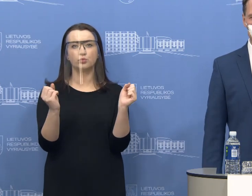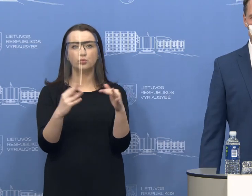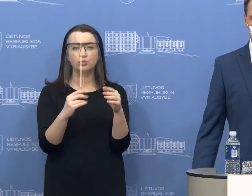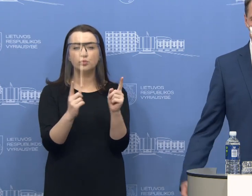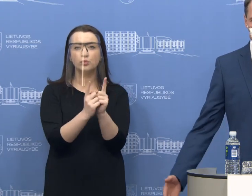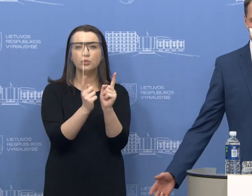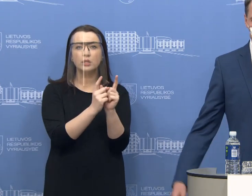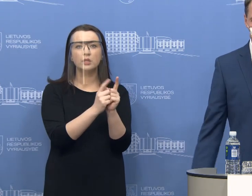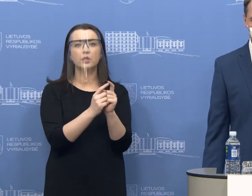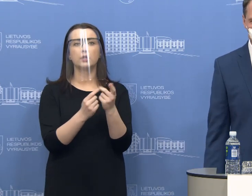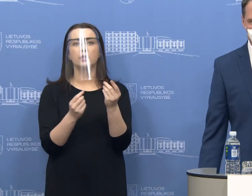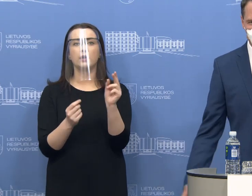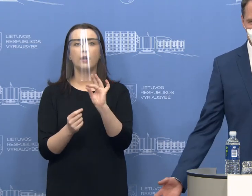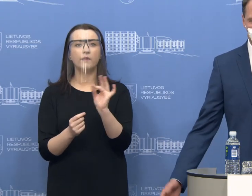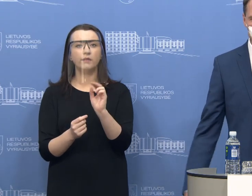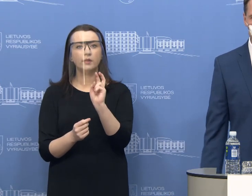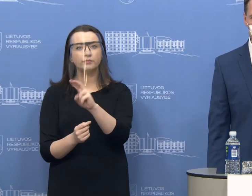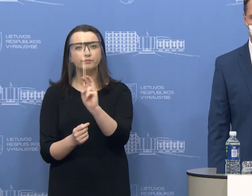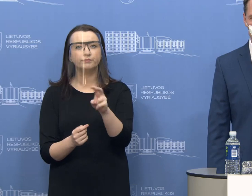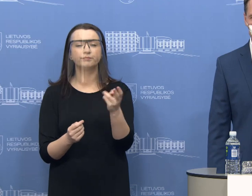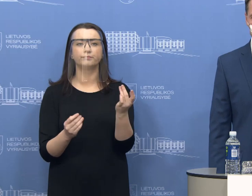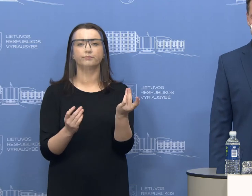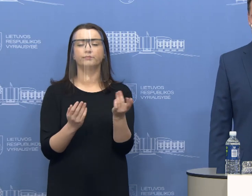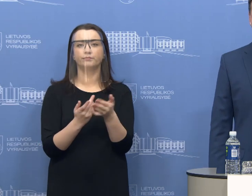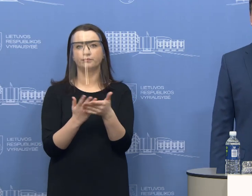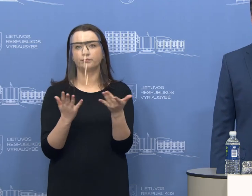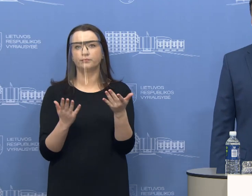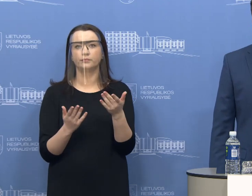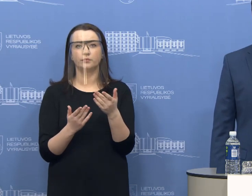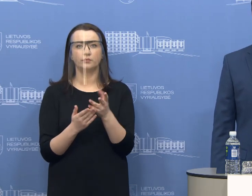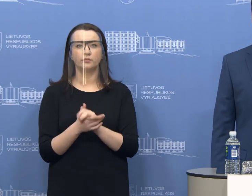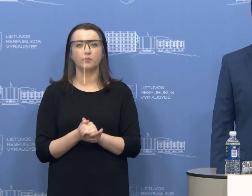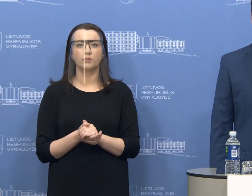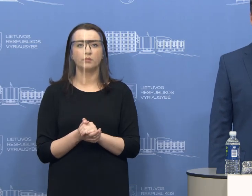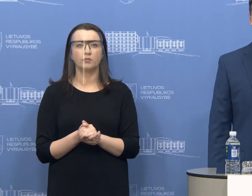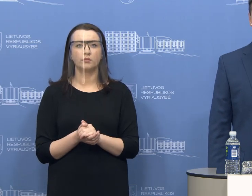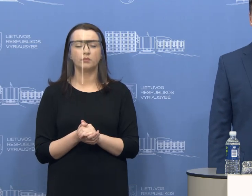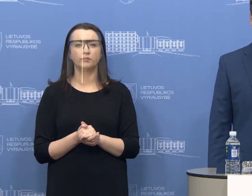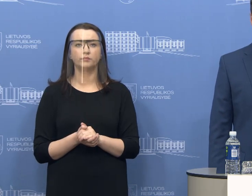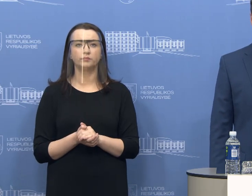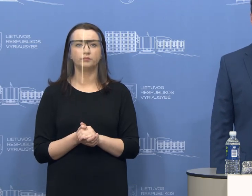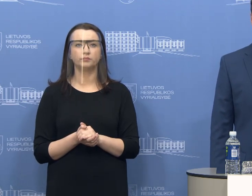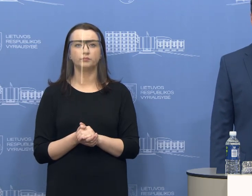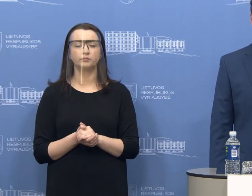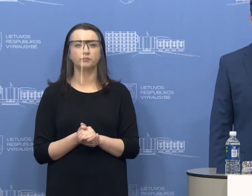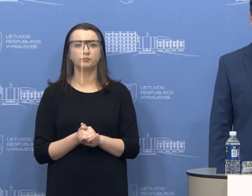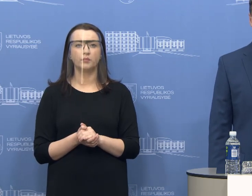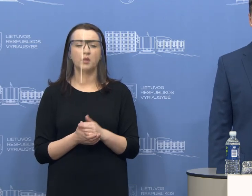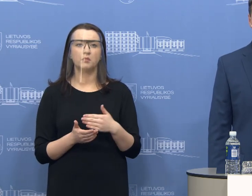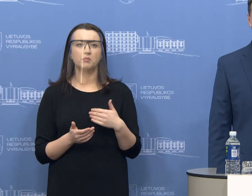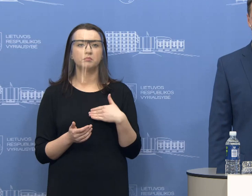taip pat lankytis kavinėse, sėdinti prie staliuko ir panašiai. Iš tikrųjų, mes